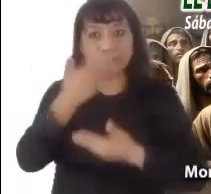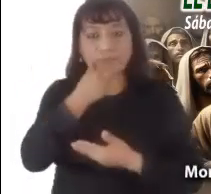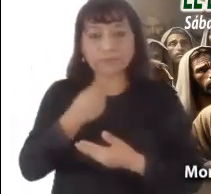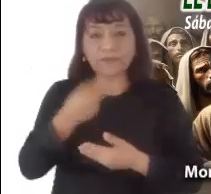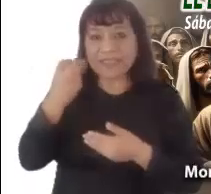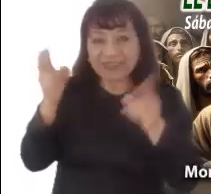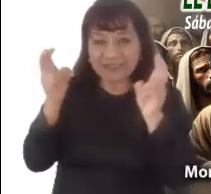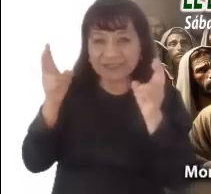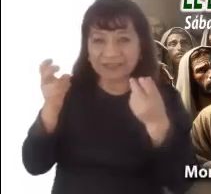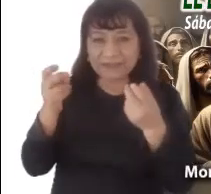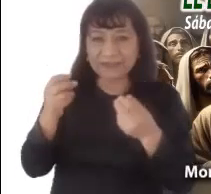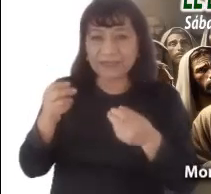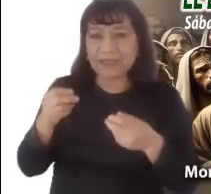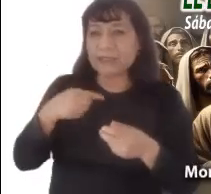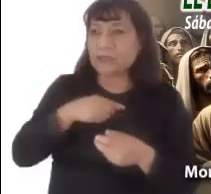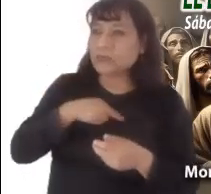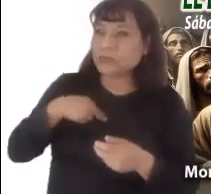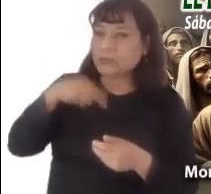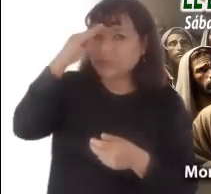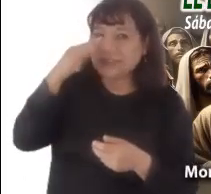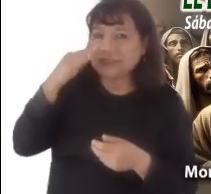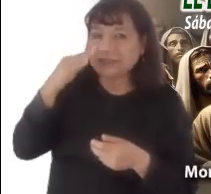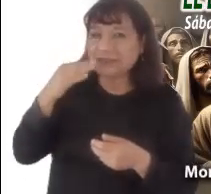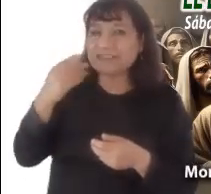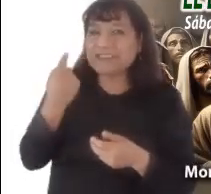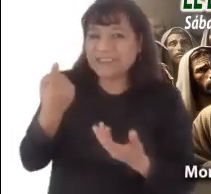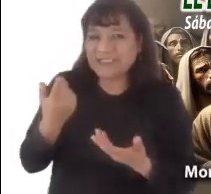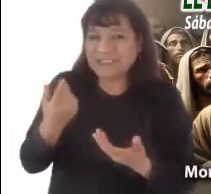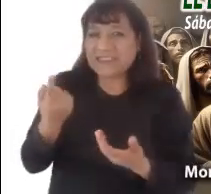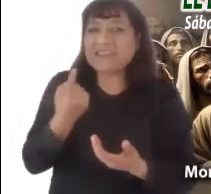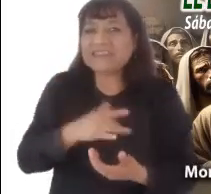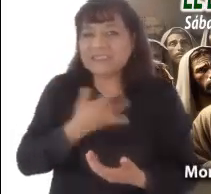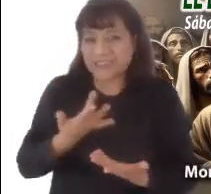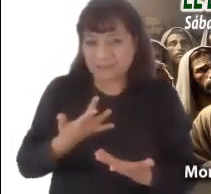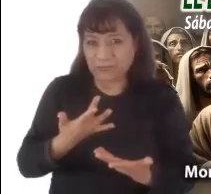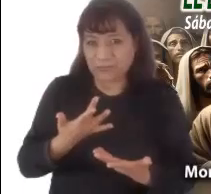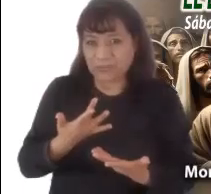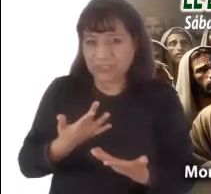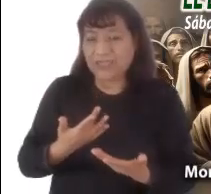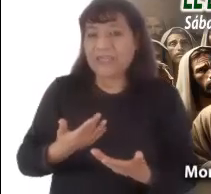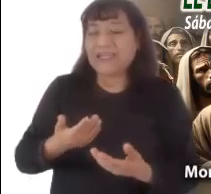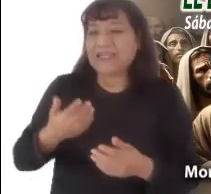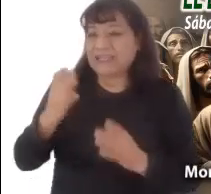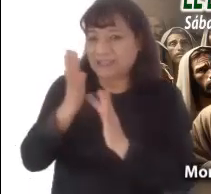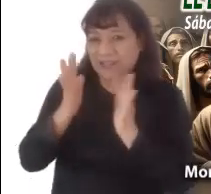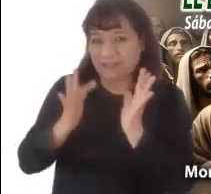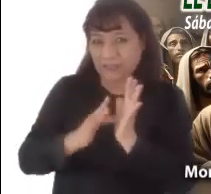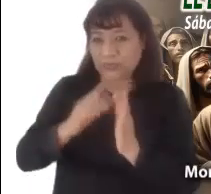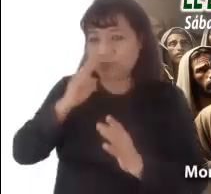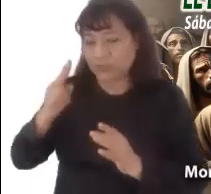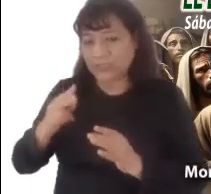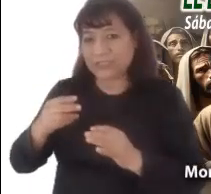¿Qué nos hace sentir y qué nos hace pensar? ¿A qué nos compromete que Jesús sea